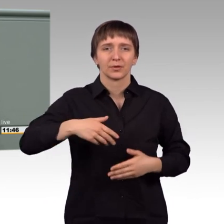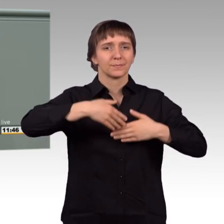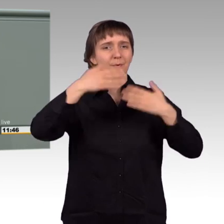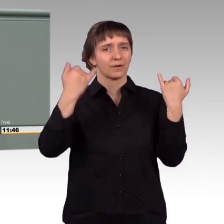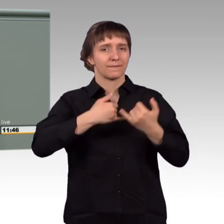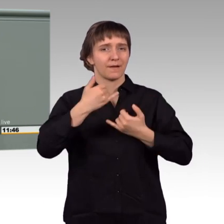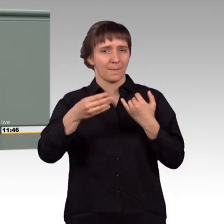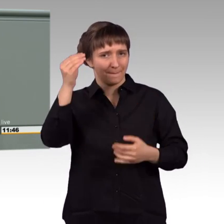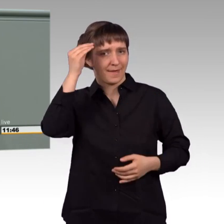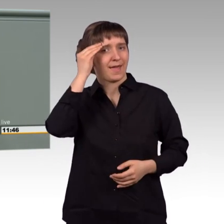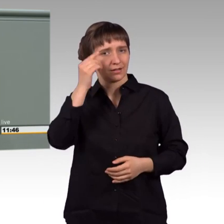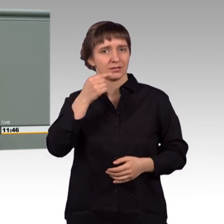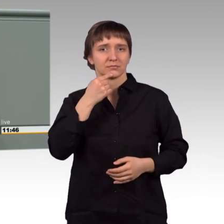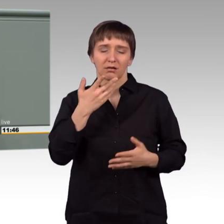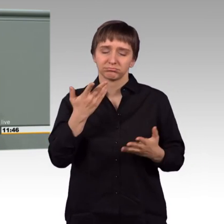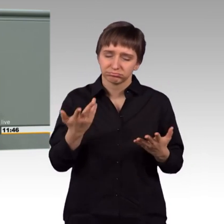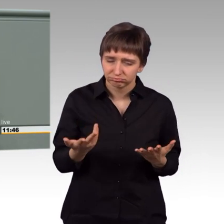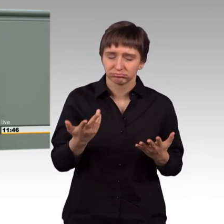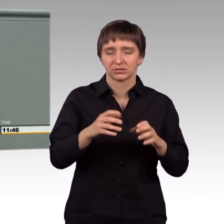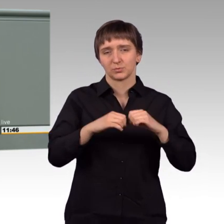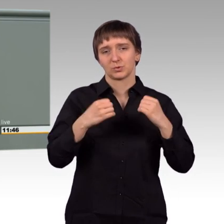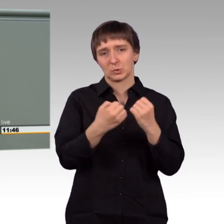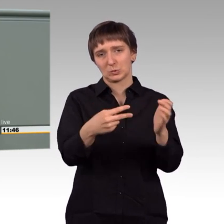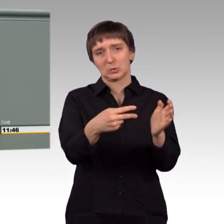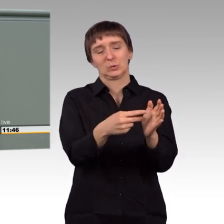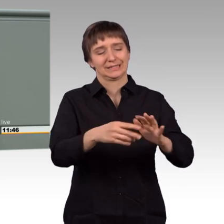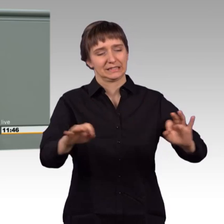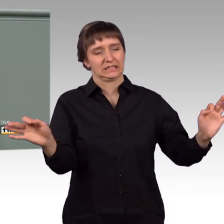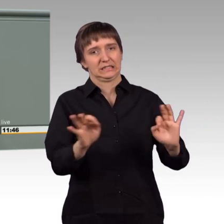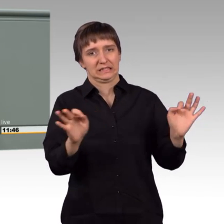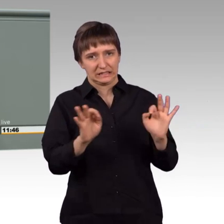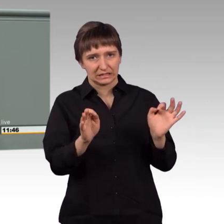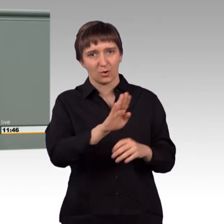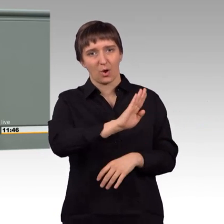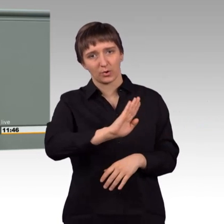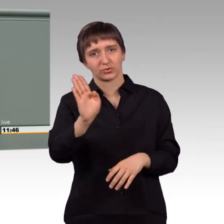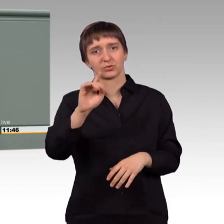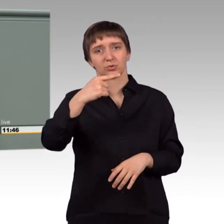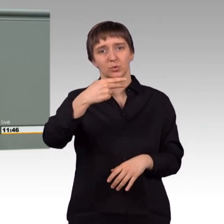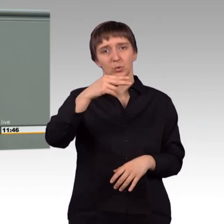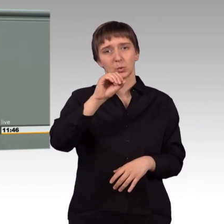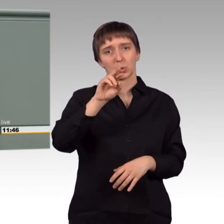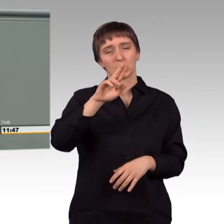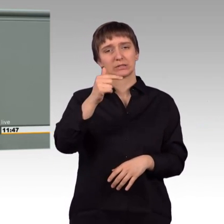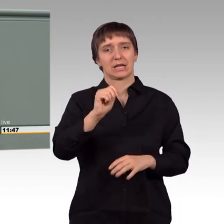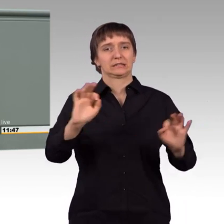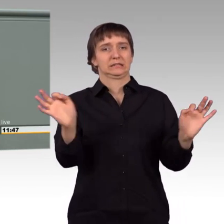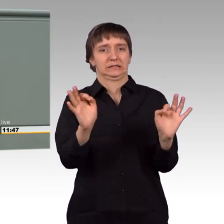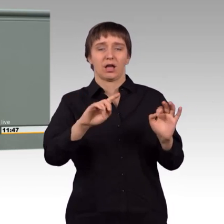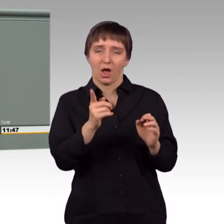bestürzt über die Situation in Syrien und die Angriffe auf Ost-Guta gezeigt. Auch die Fraktion Die Linke verurteilt ganz klar diese